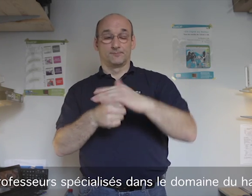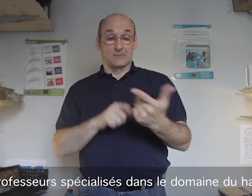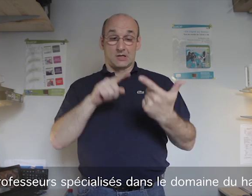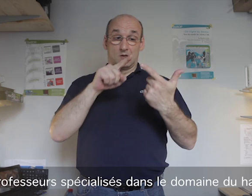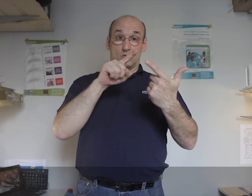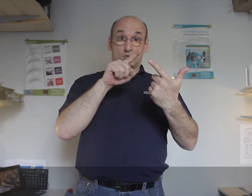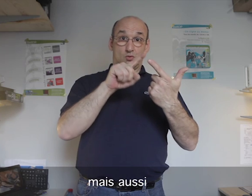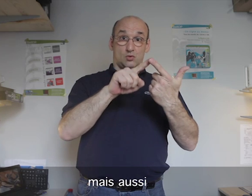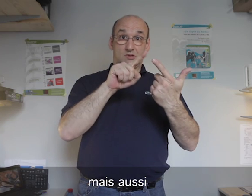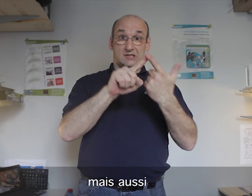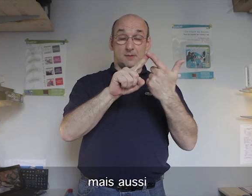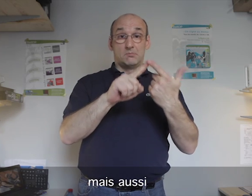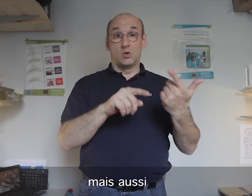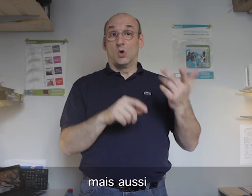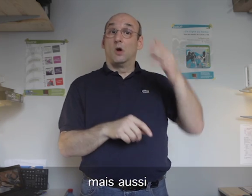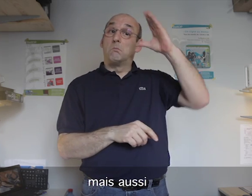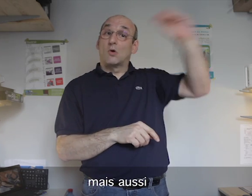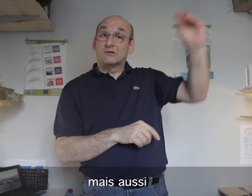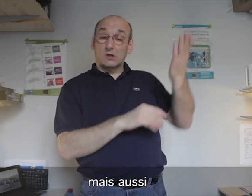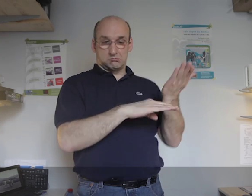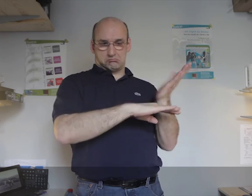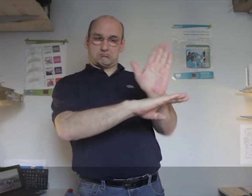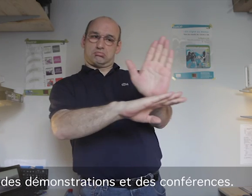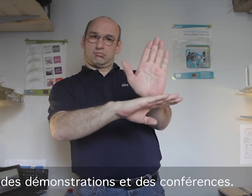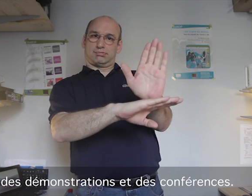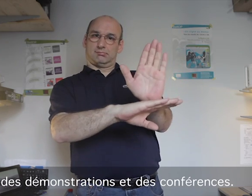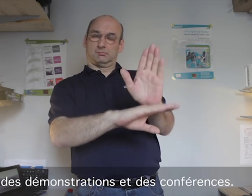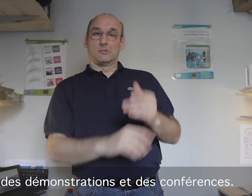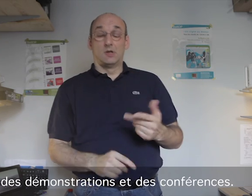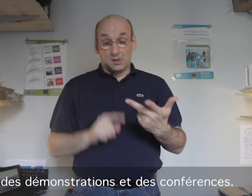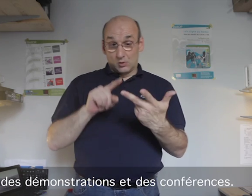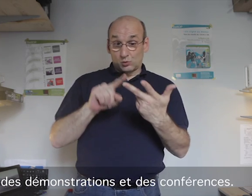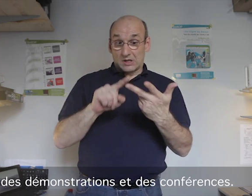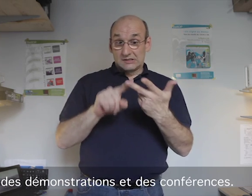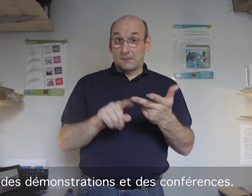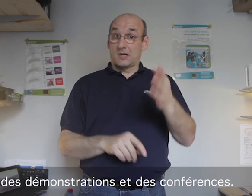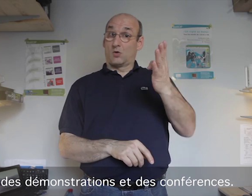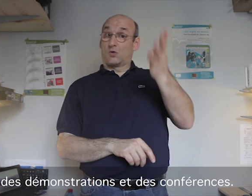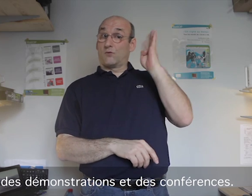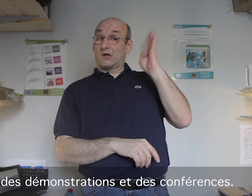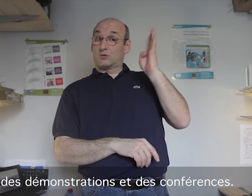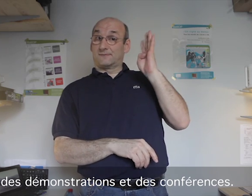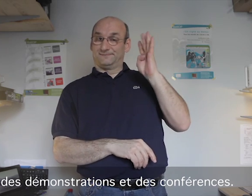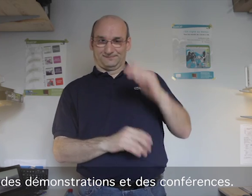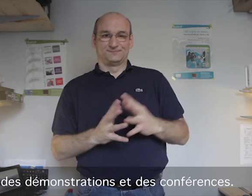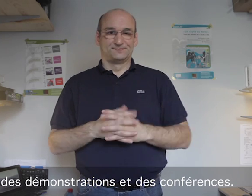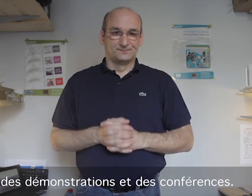handicap mais aussi des démonstrations et des conférences